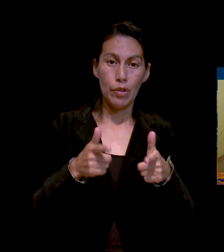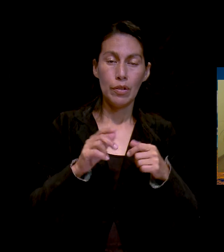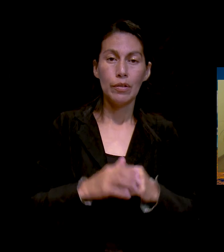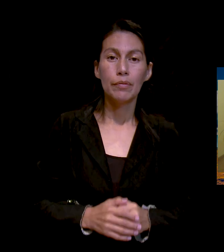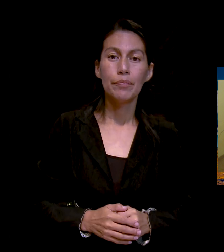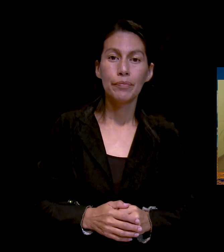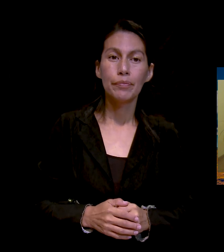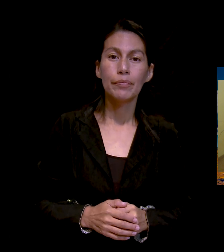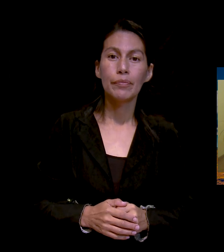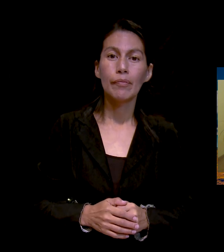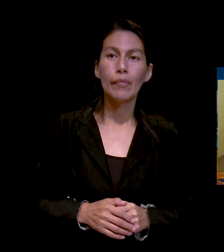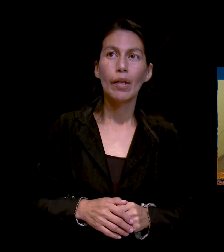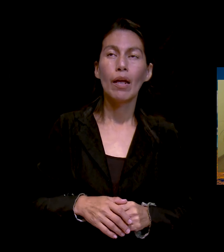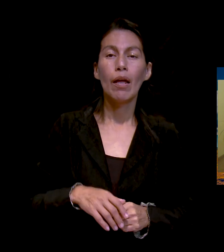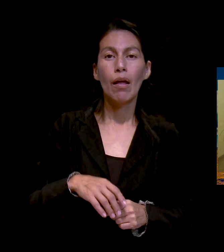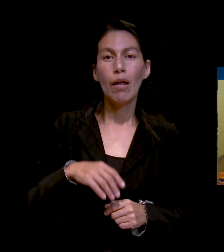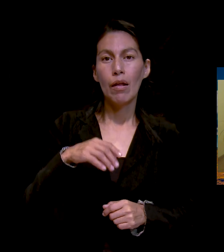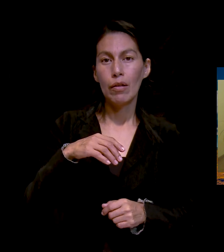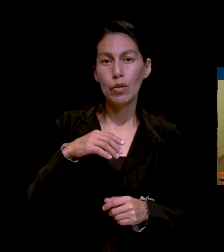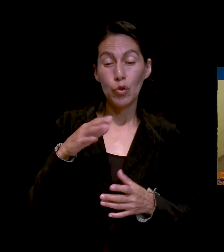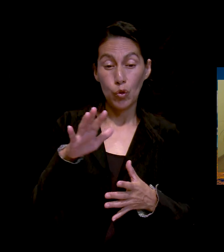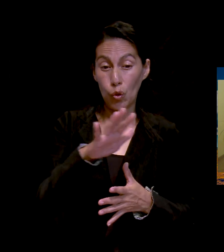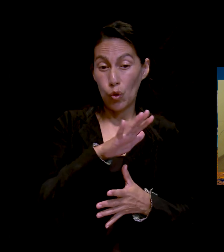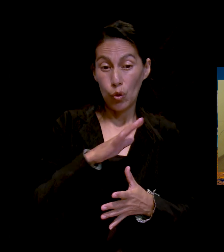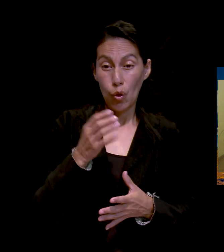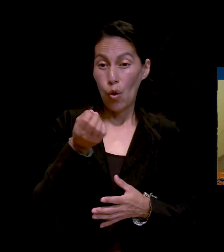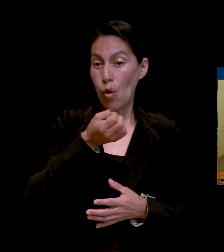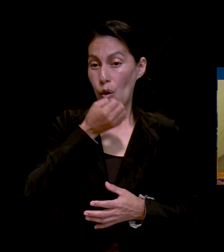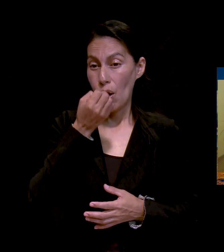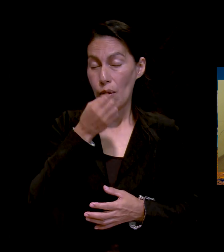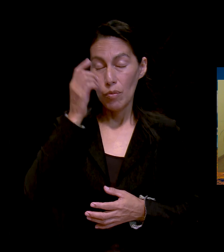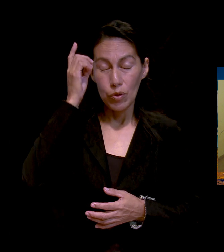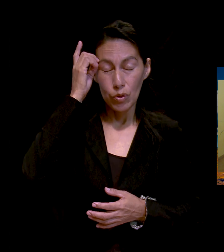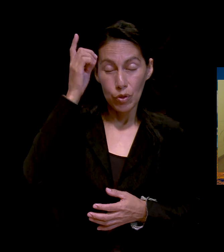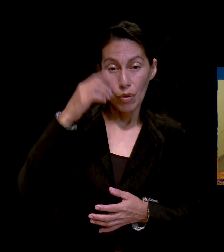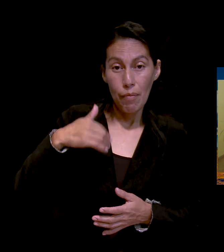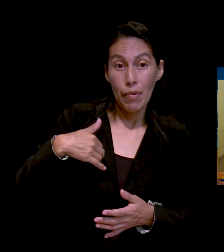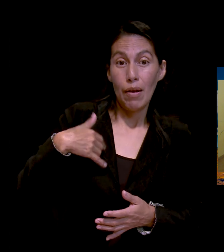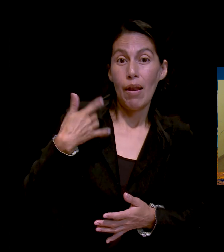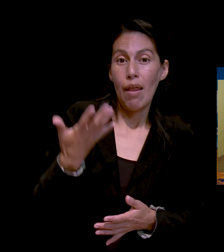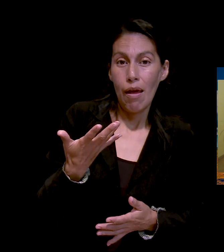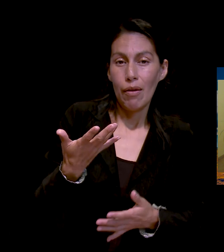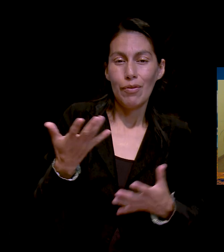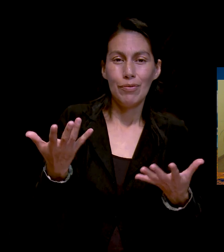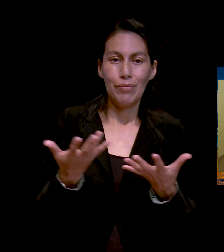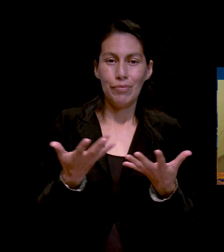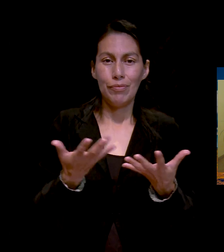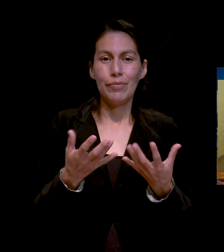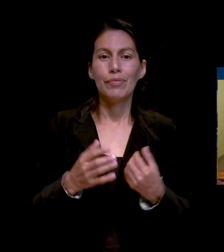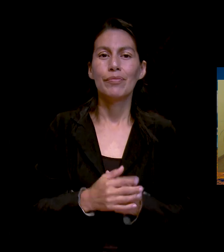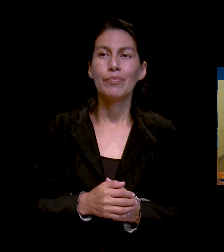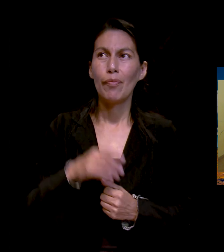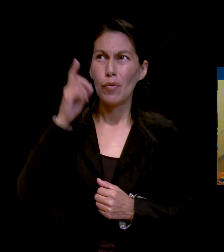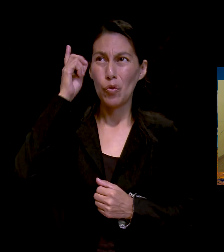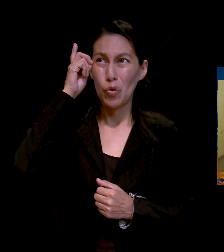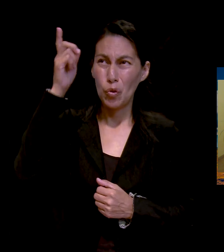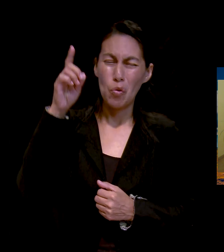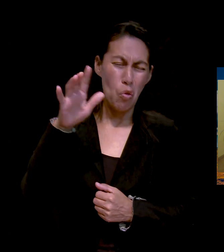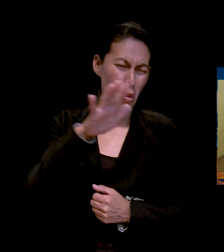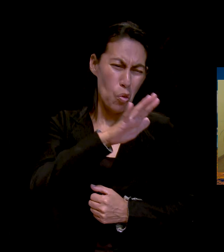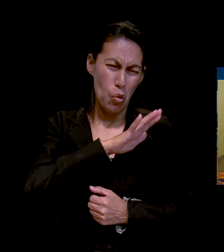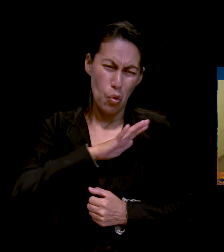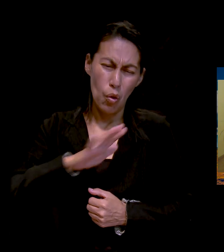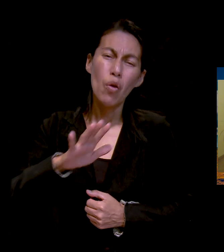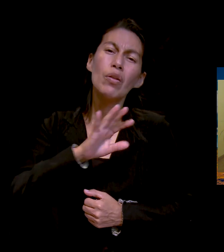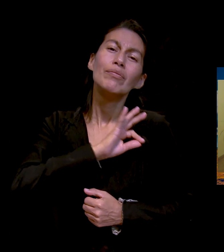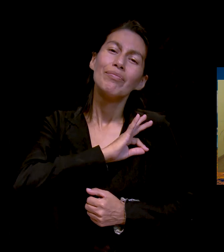por ese milagro, para que Dios obre al Dios de lo imposible, nada. No hay